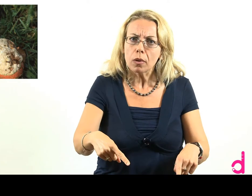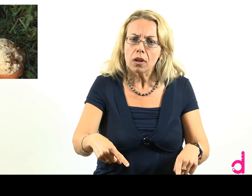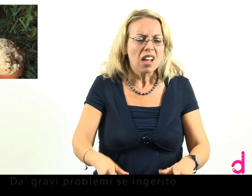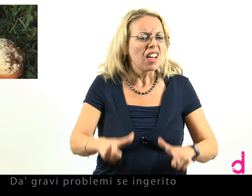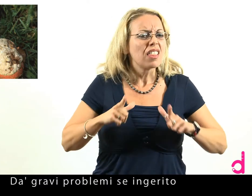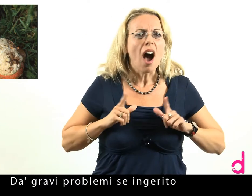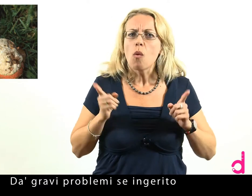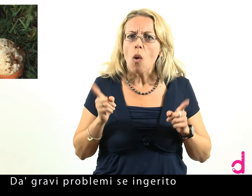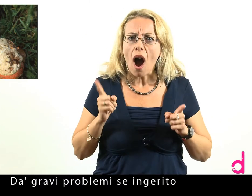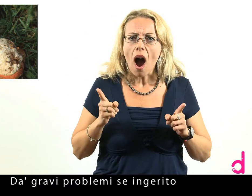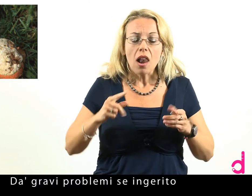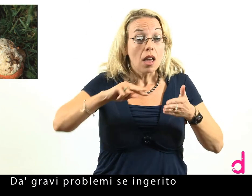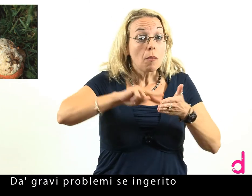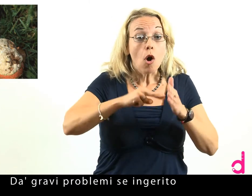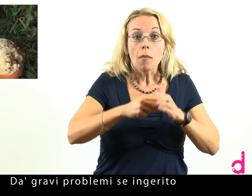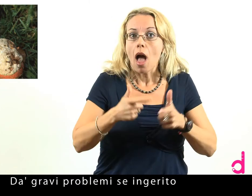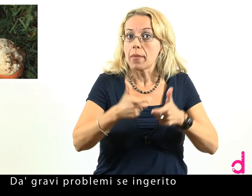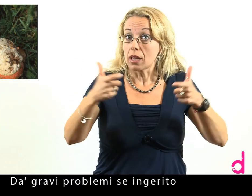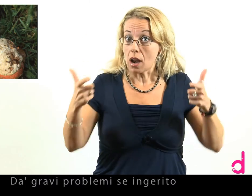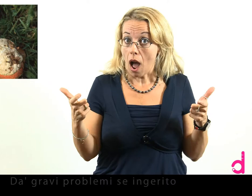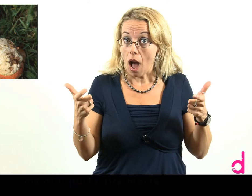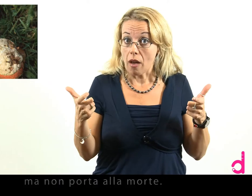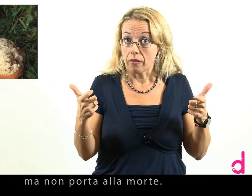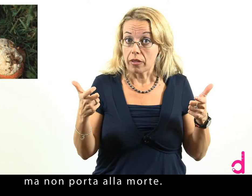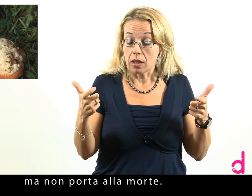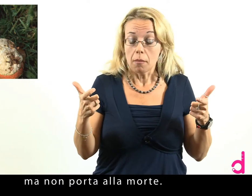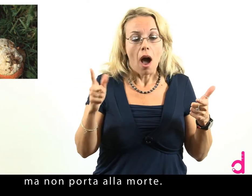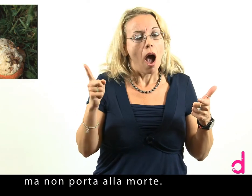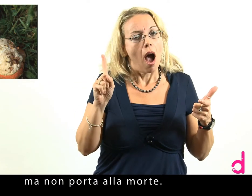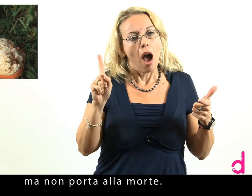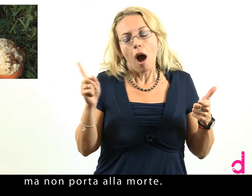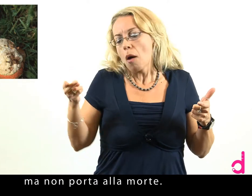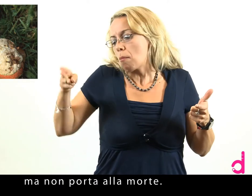Dà gravi problemi se ingerito, ma non porta alla morte.